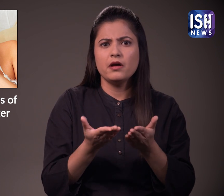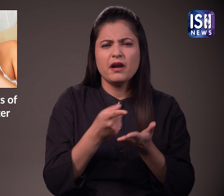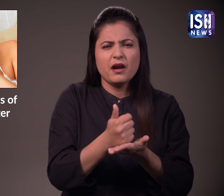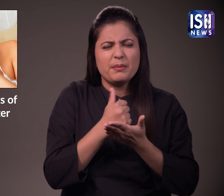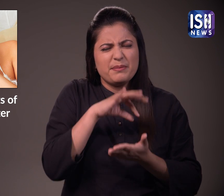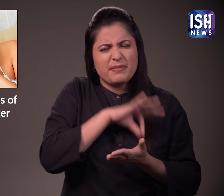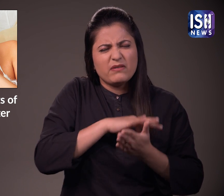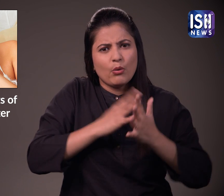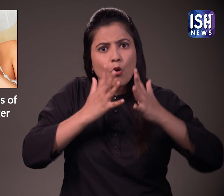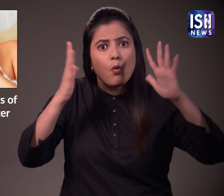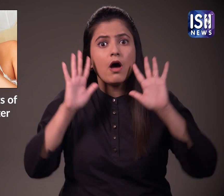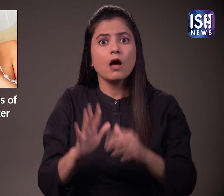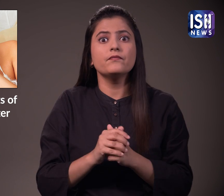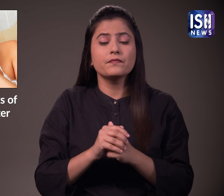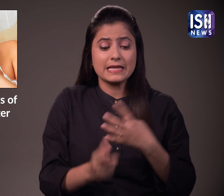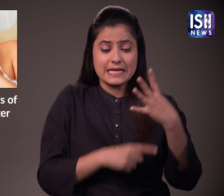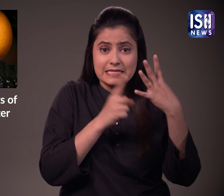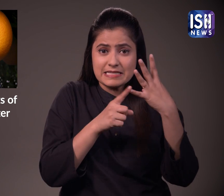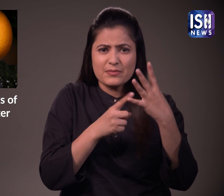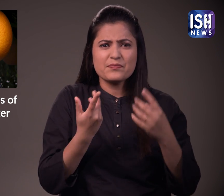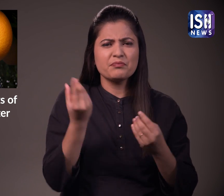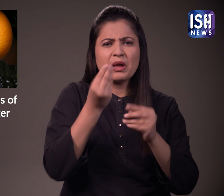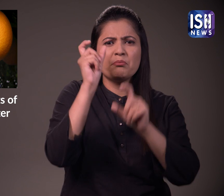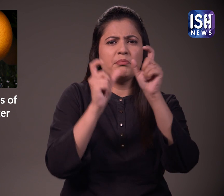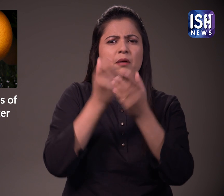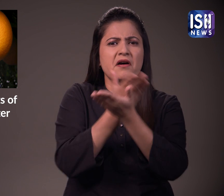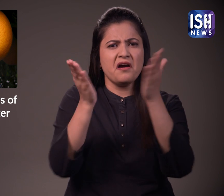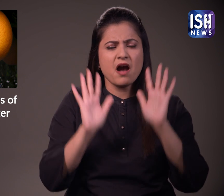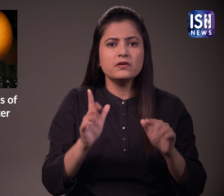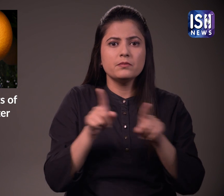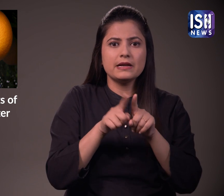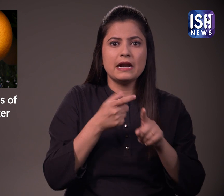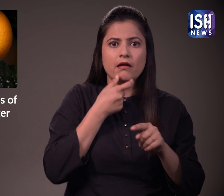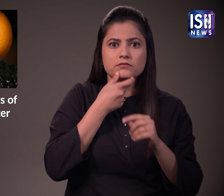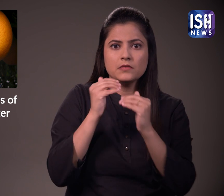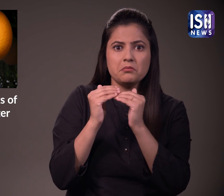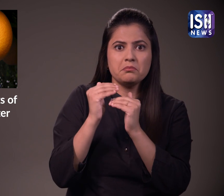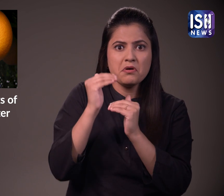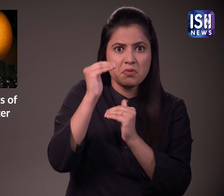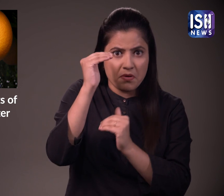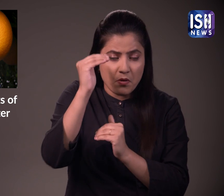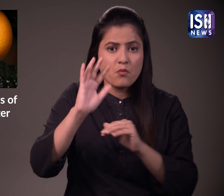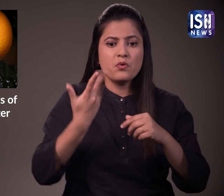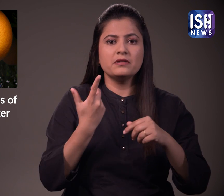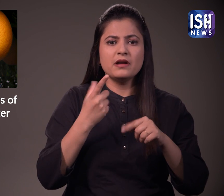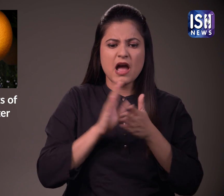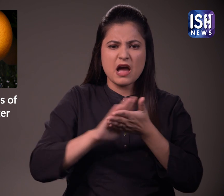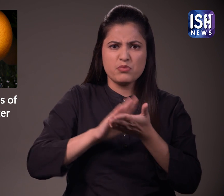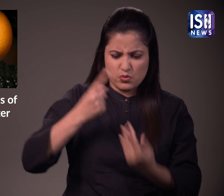देखे कितने फाइदे हैं, आम तोर पर लोगों को योवन, हॉर्मोन, प्रदुशन, आदी के